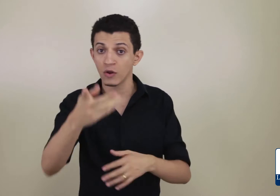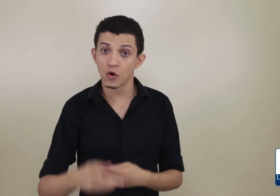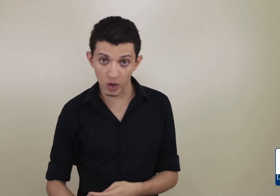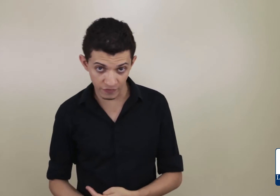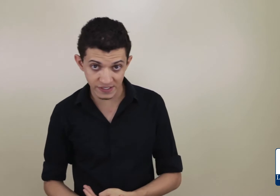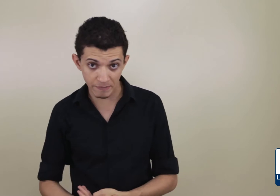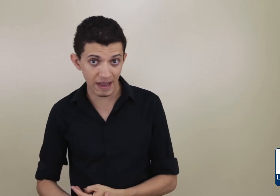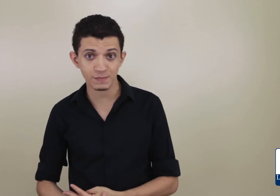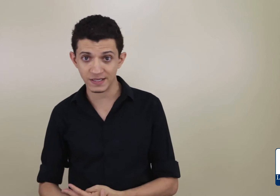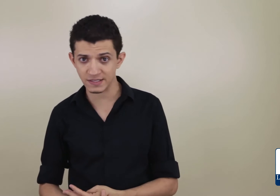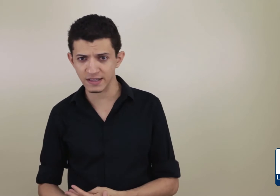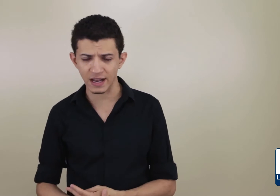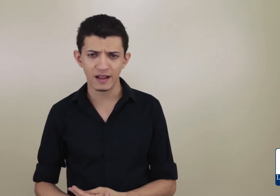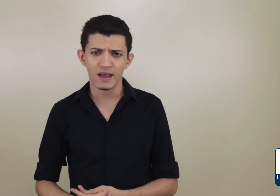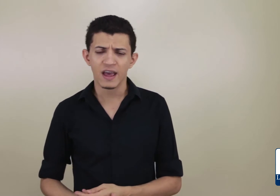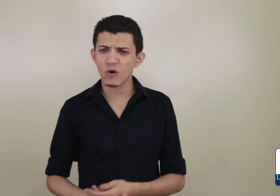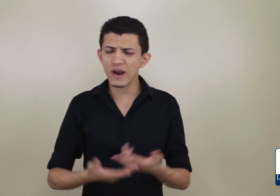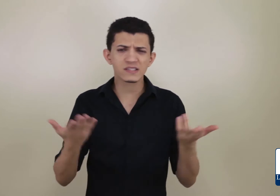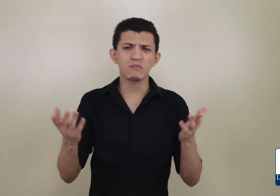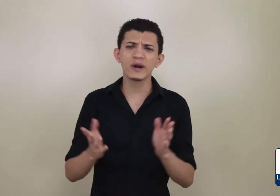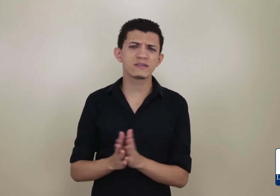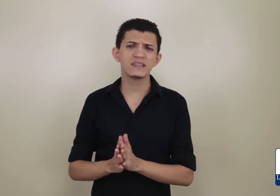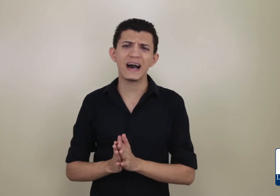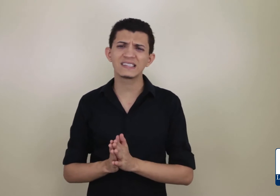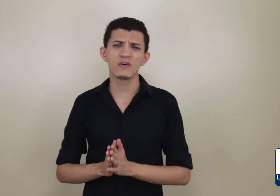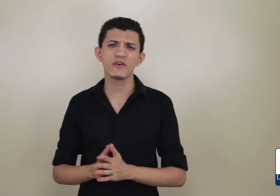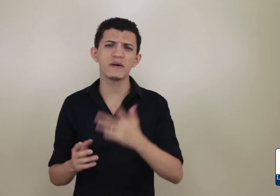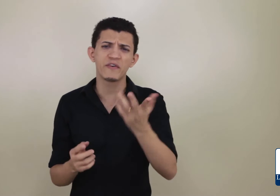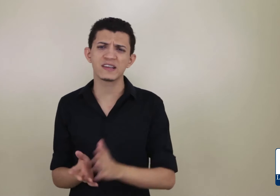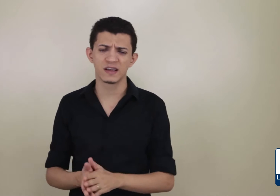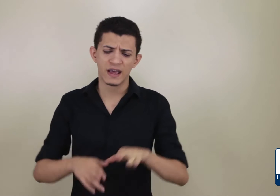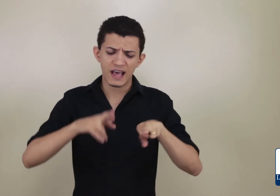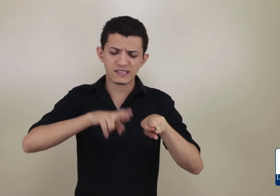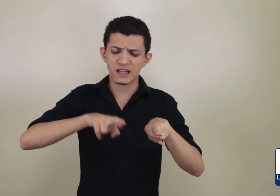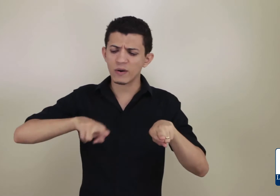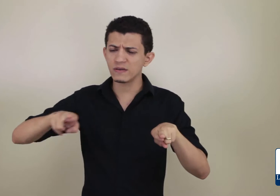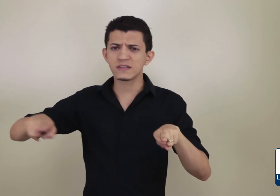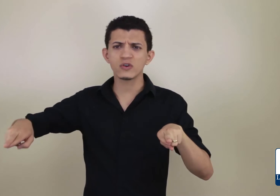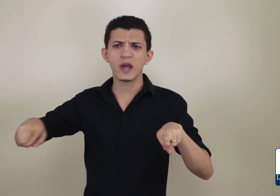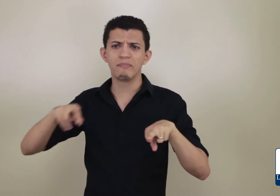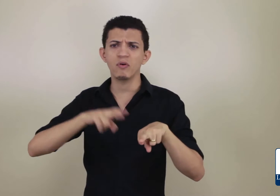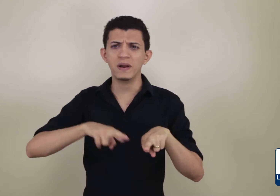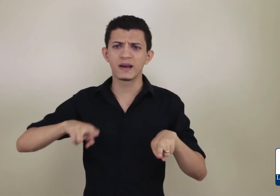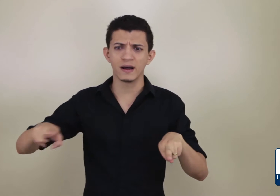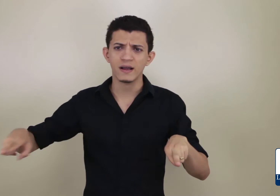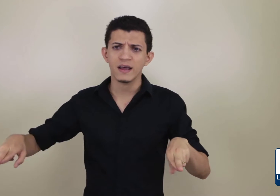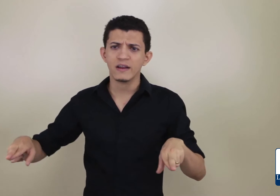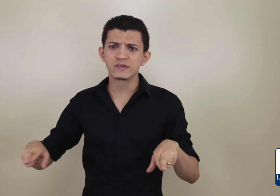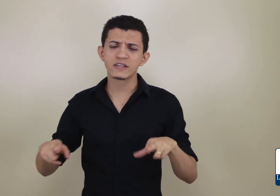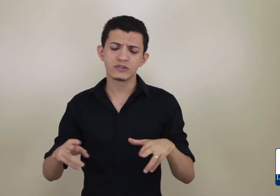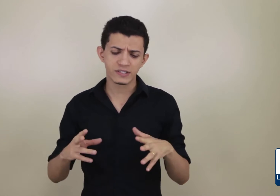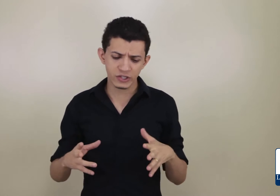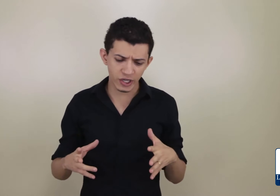quando você mais precisa dele. Eu conheço muitos sinais que eu vi uma vez. Esse sinal aqui, o sinal de república, no sentido de